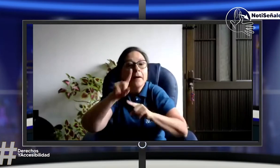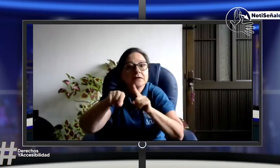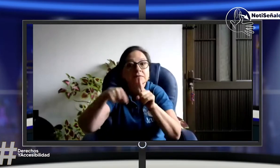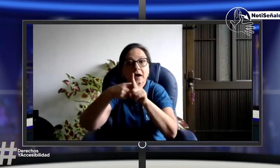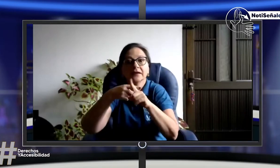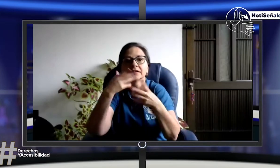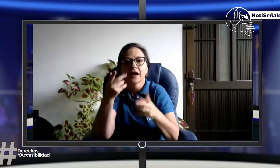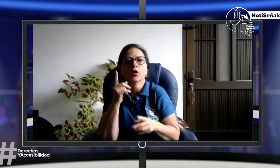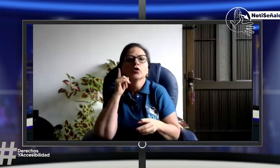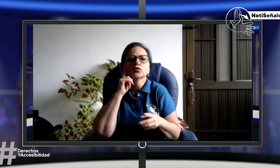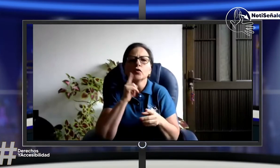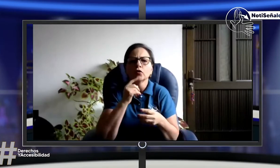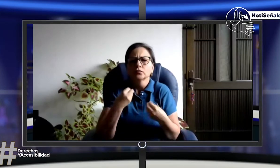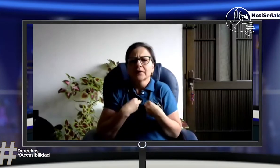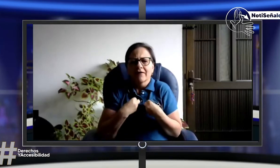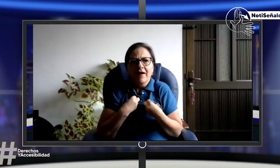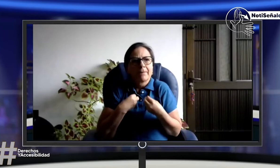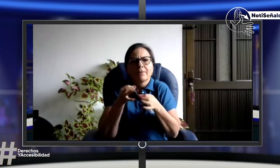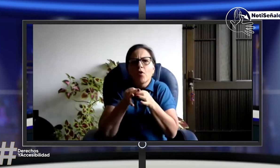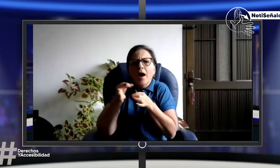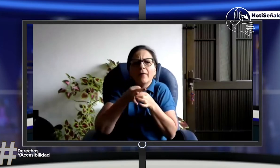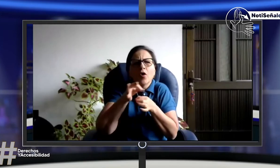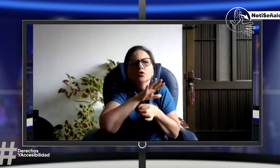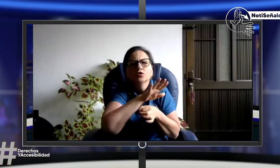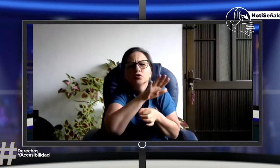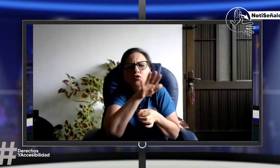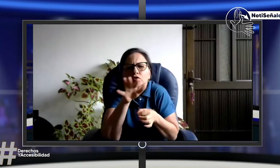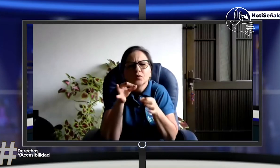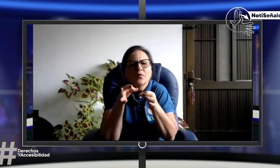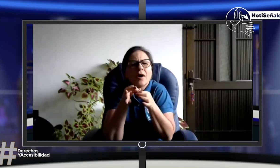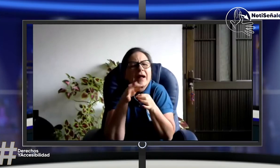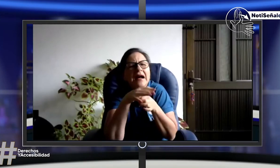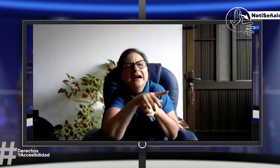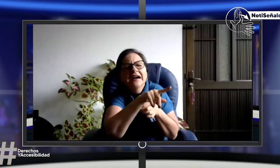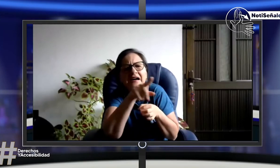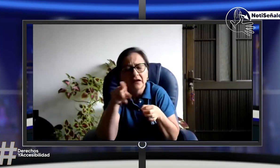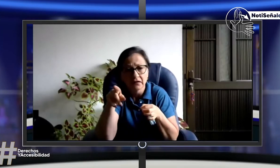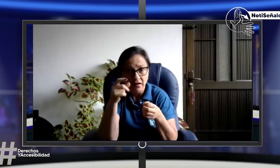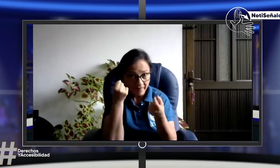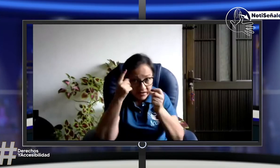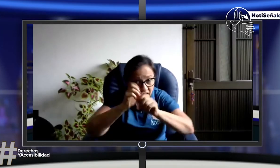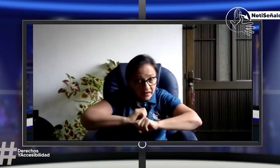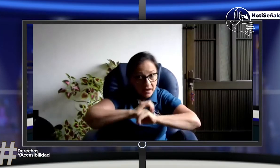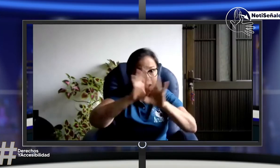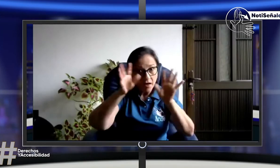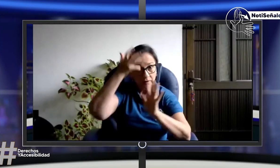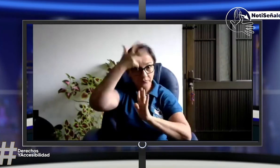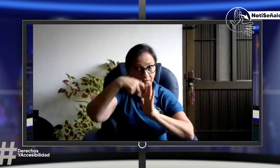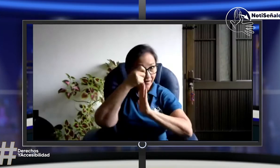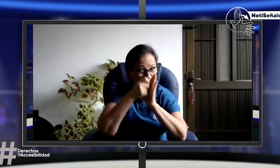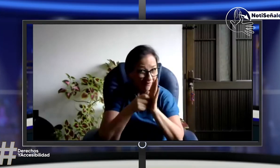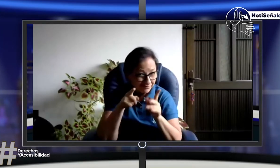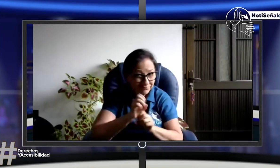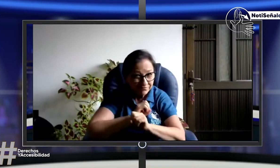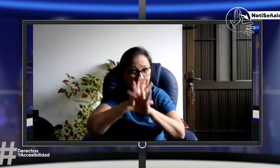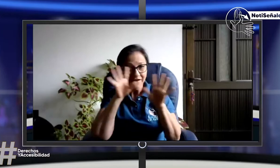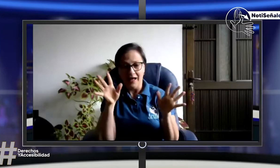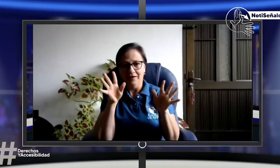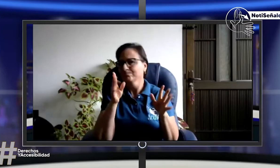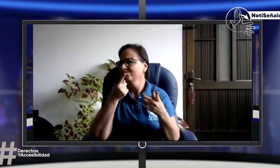no hay también una estandarización de la lengua de señas colombiana. Y tenemos que pensarnos en las distintas realidades de los